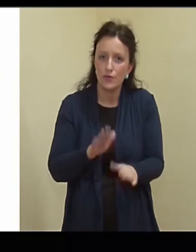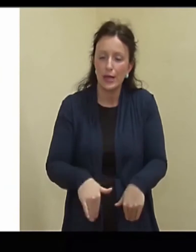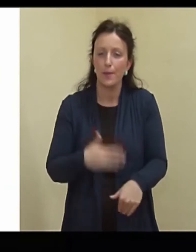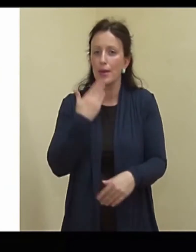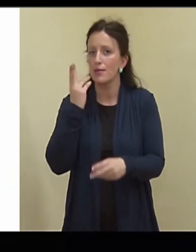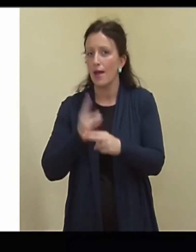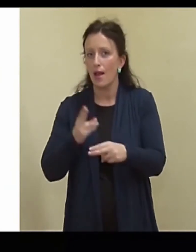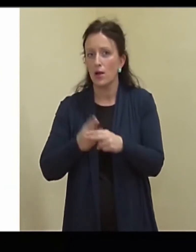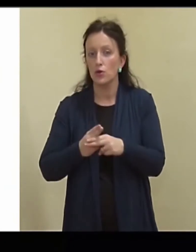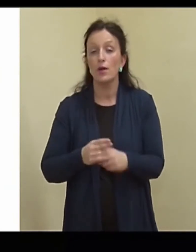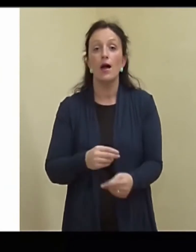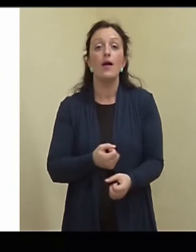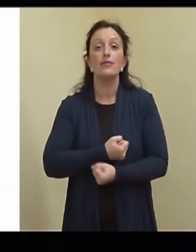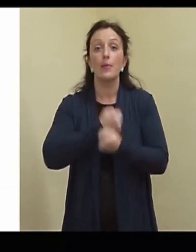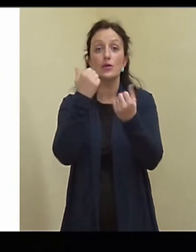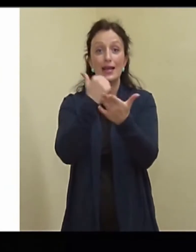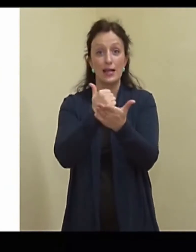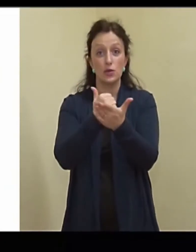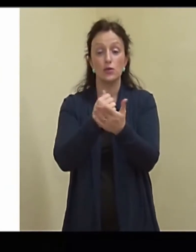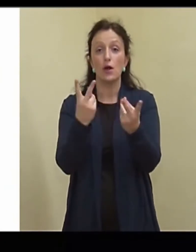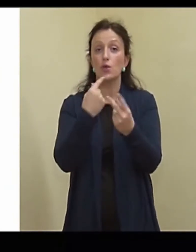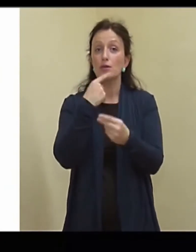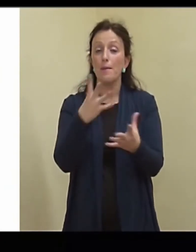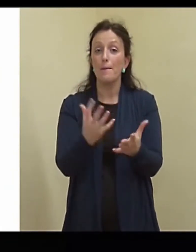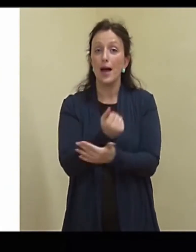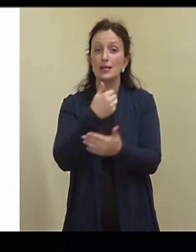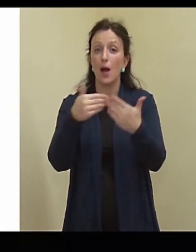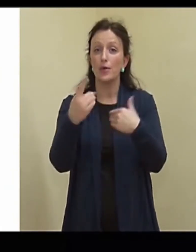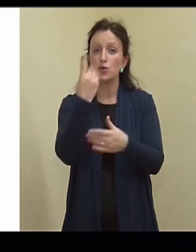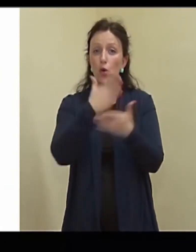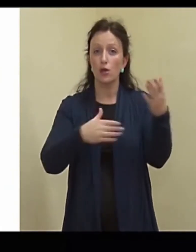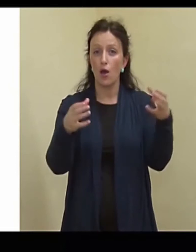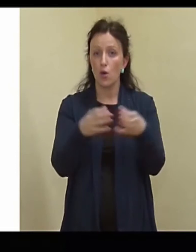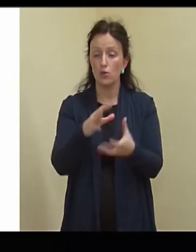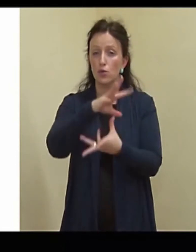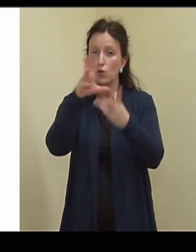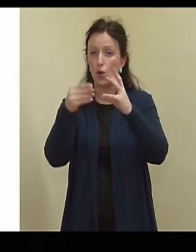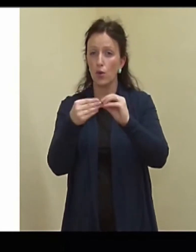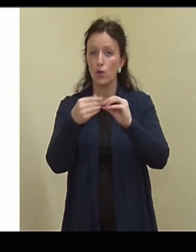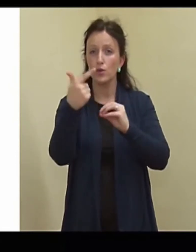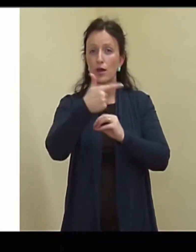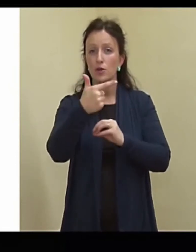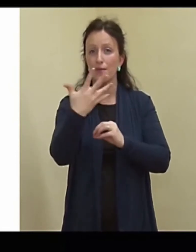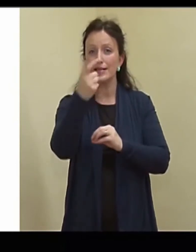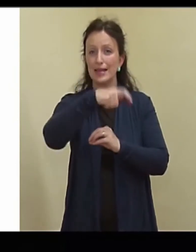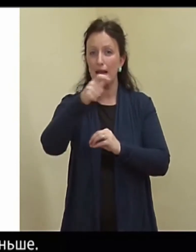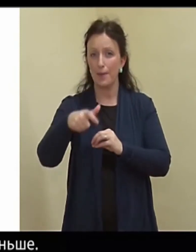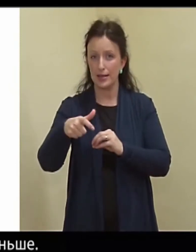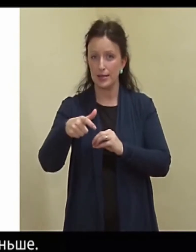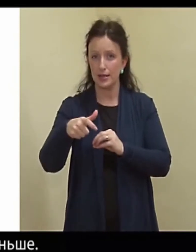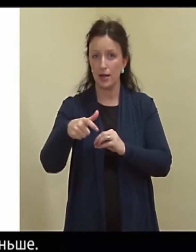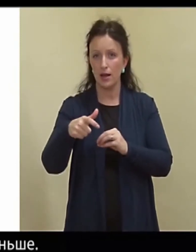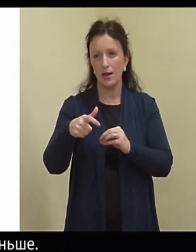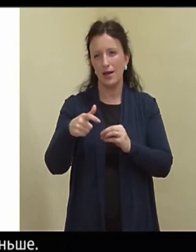termineerimiskeskus. Aga mõtlesin päästameti üks osakond, kokku 75 inimest struktuuri järgi,